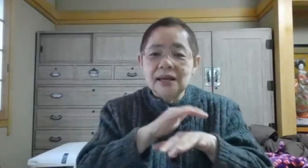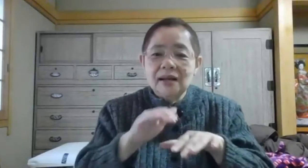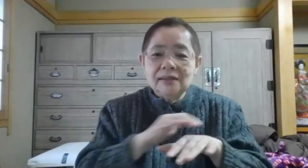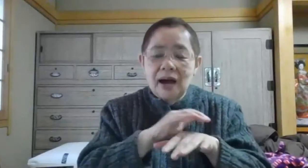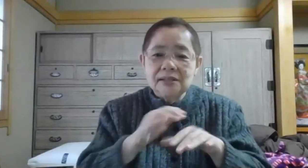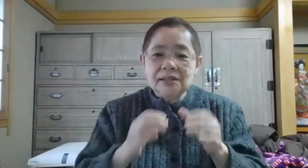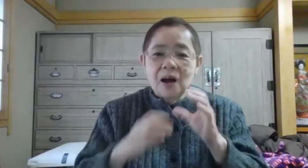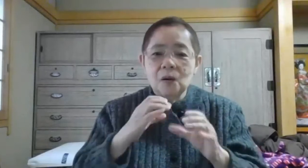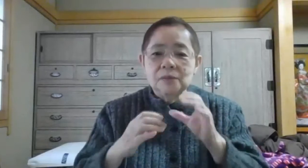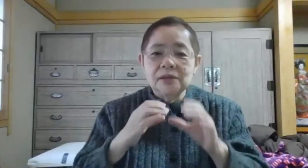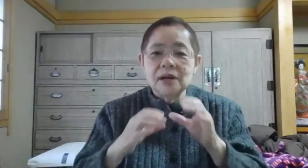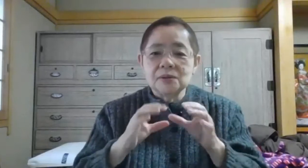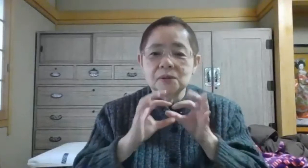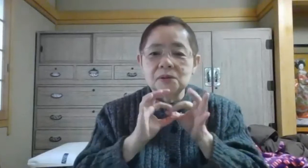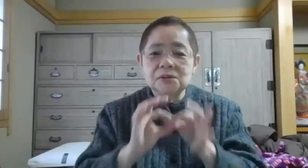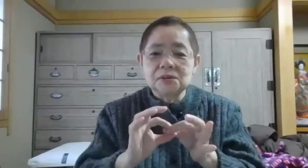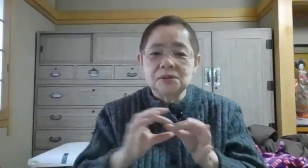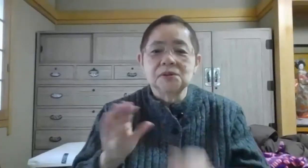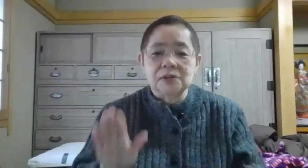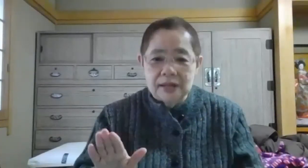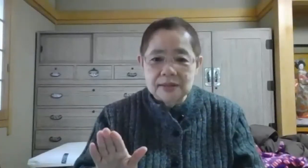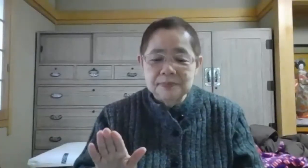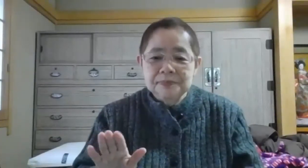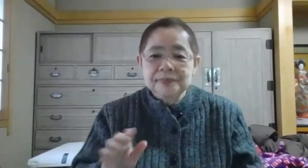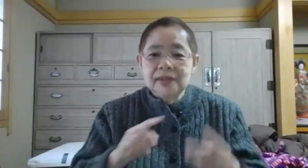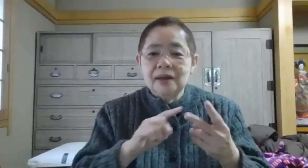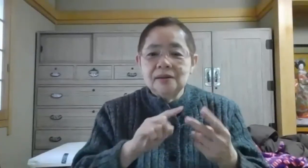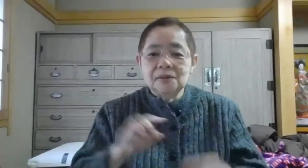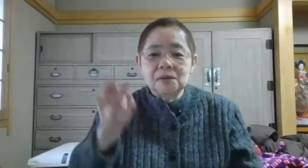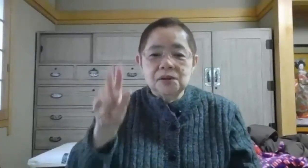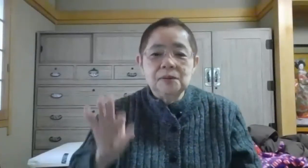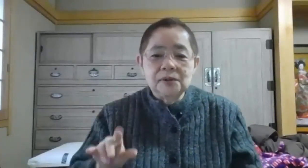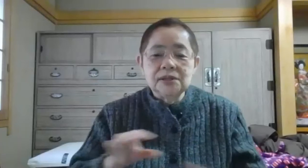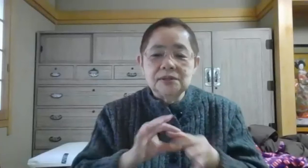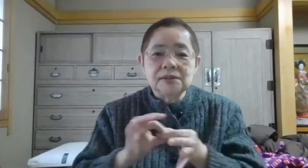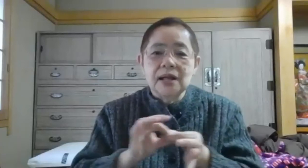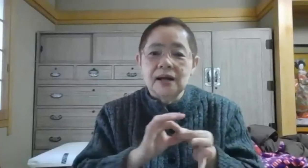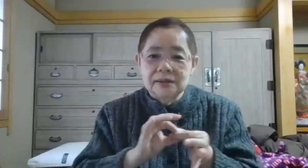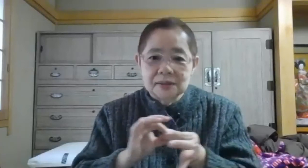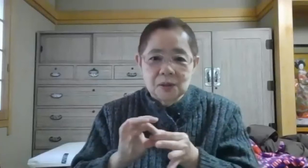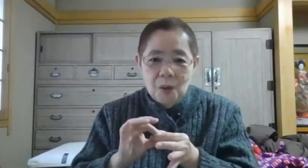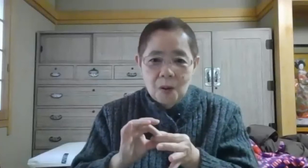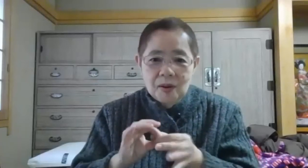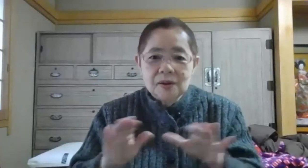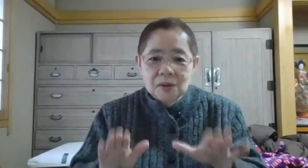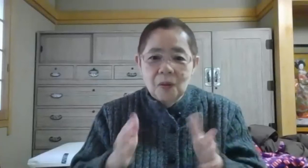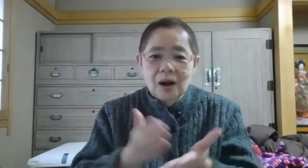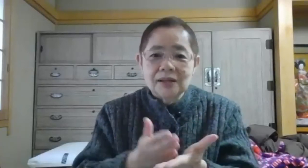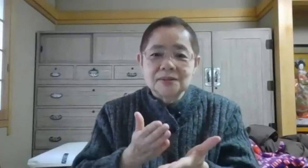大事なコミュニケーションのツールですでその指文字についてなんですけども今日お話しする